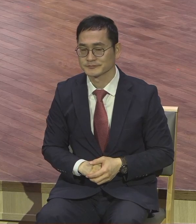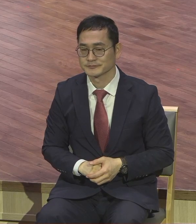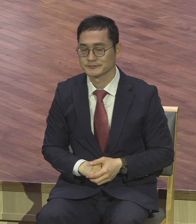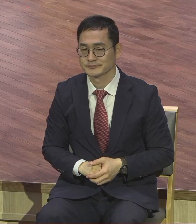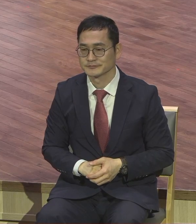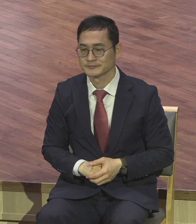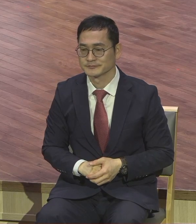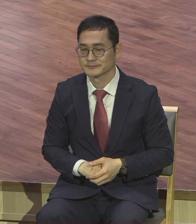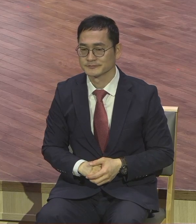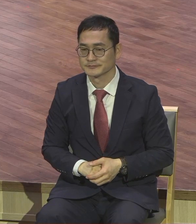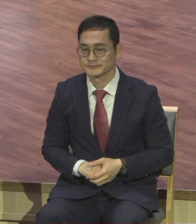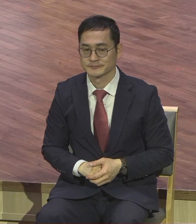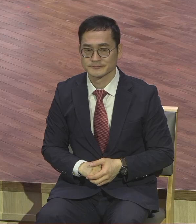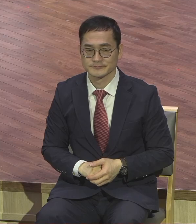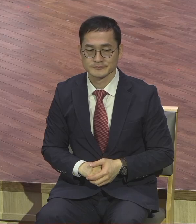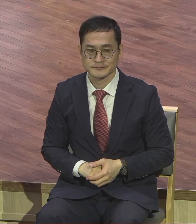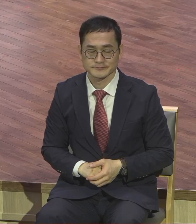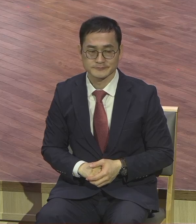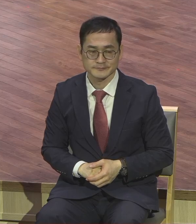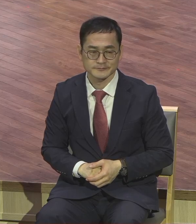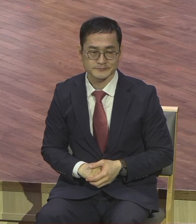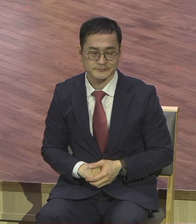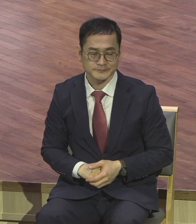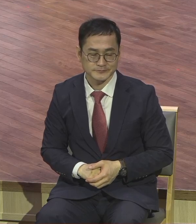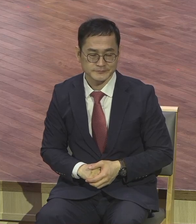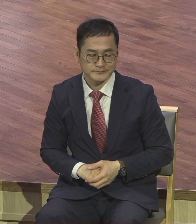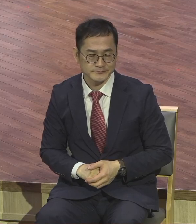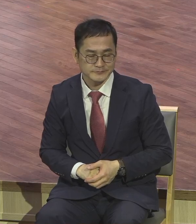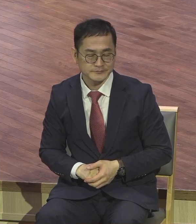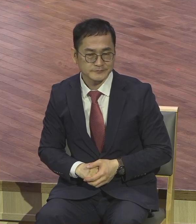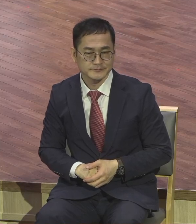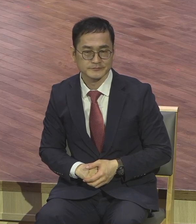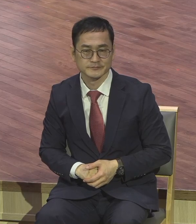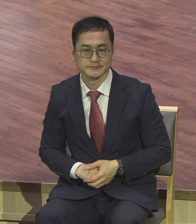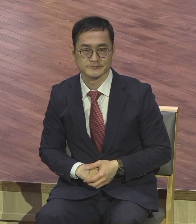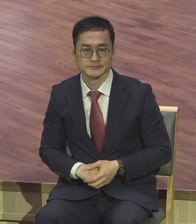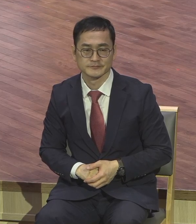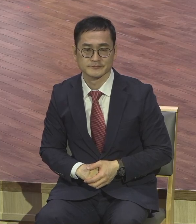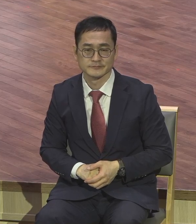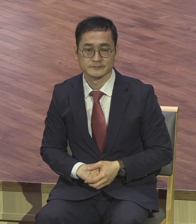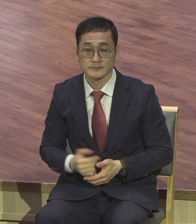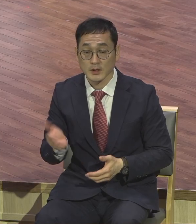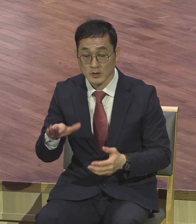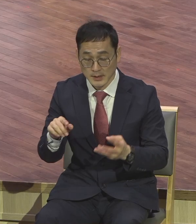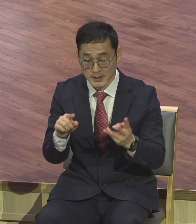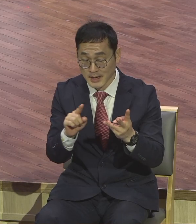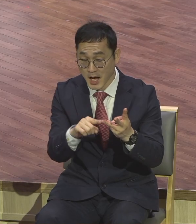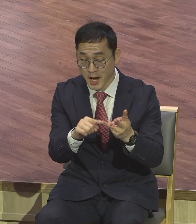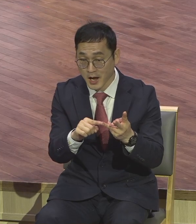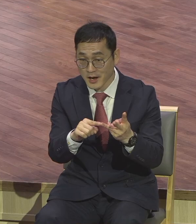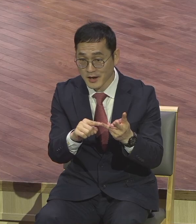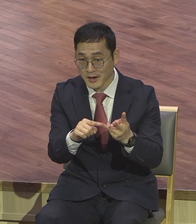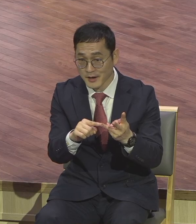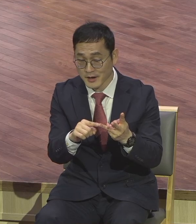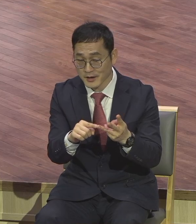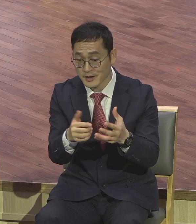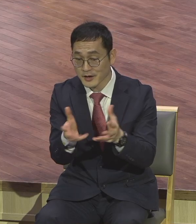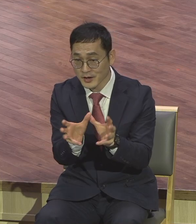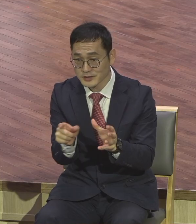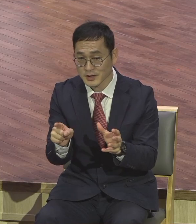마치 좀 주변인 같은 신앙생활 주변에서 그냥 교육 예배만 데리고 돌아가는